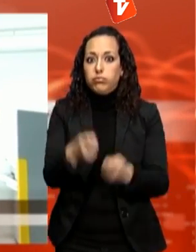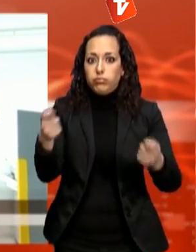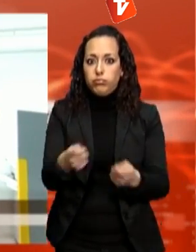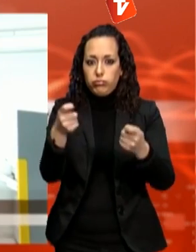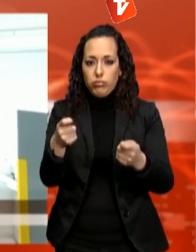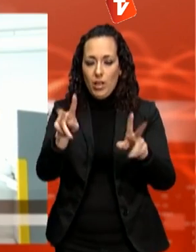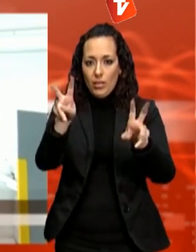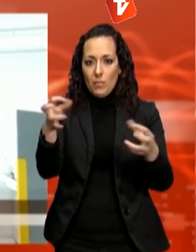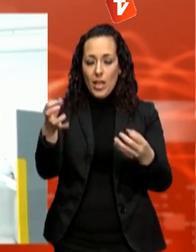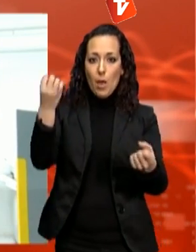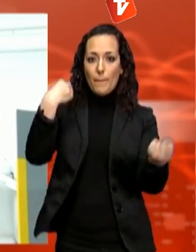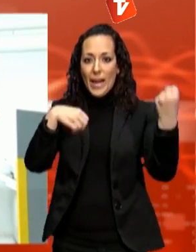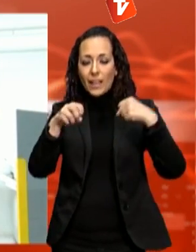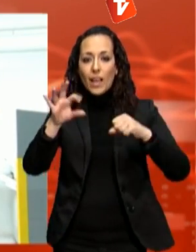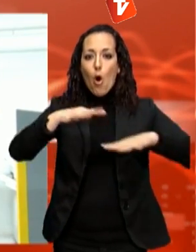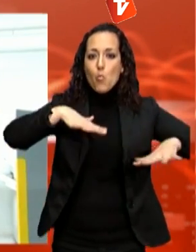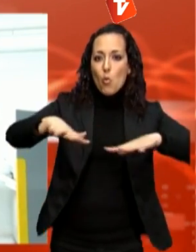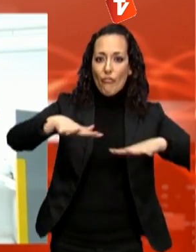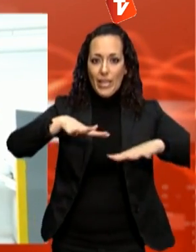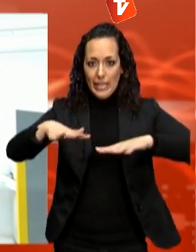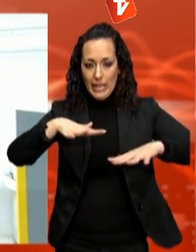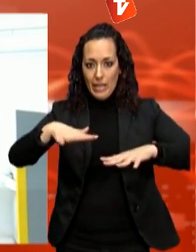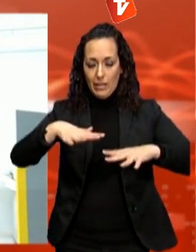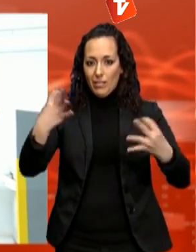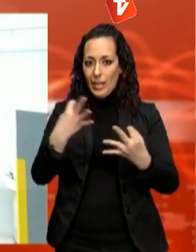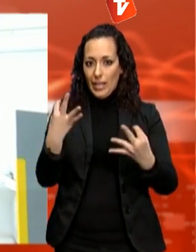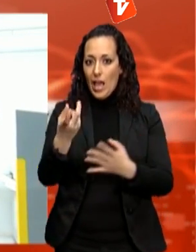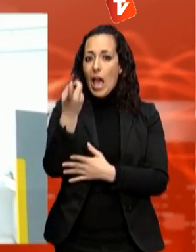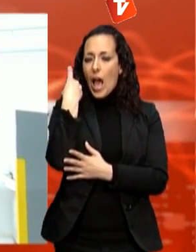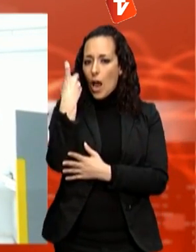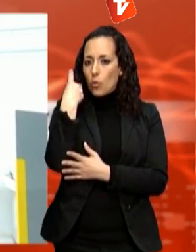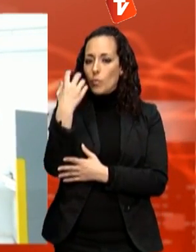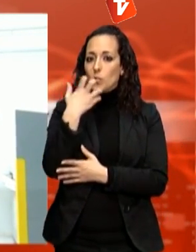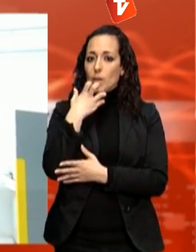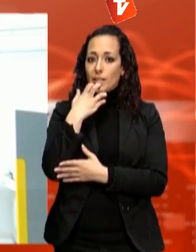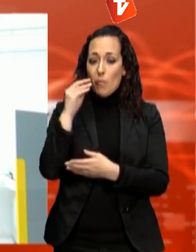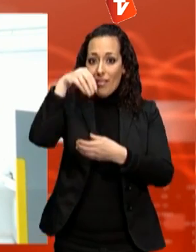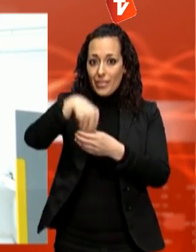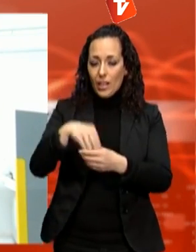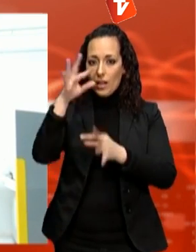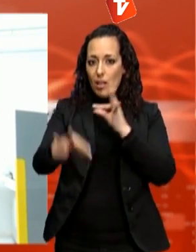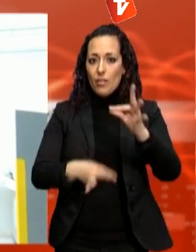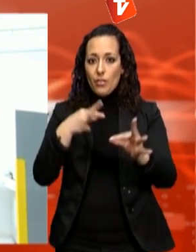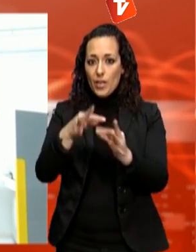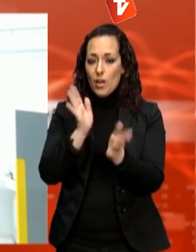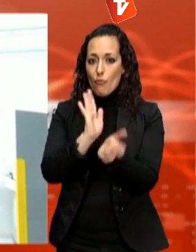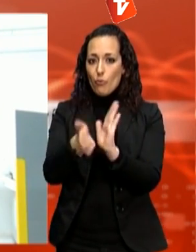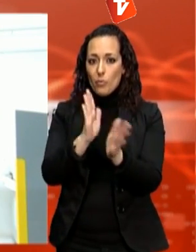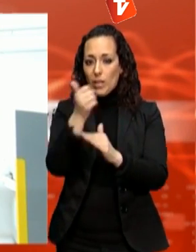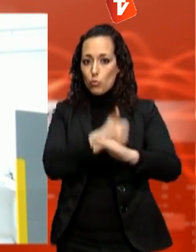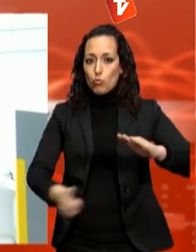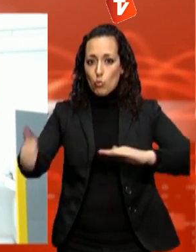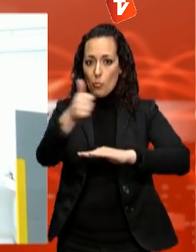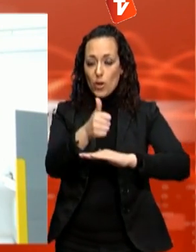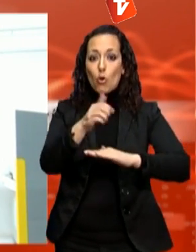aquestes pràctiques, aquesta mobilitat dels alumnes que estan fent cicles formatius de grau superior a l'estranger. Per tant, des d'aquesta